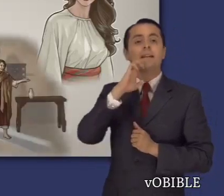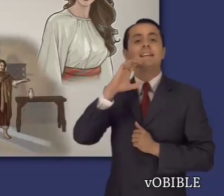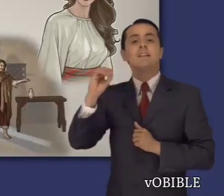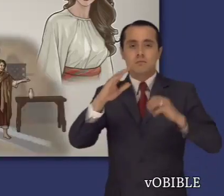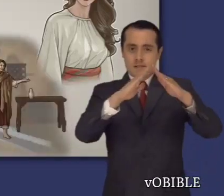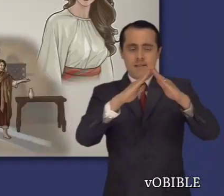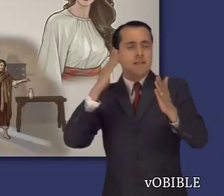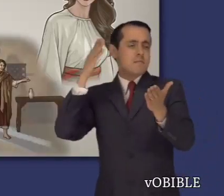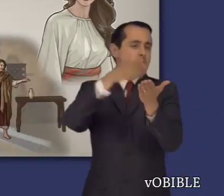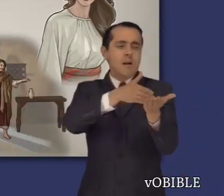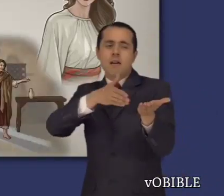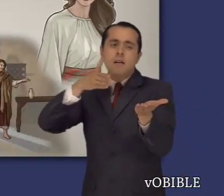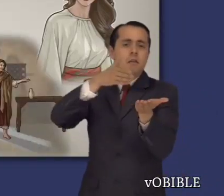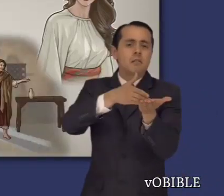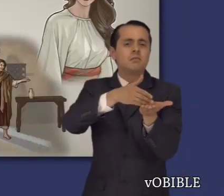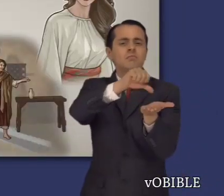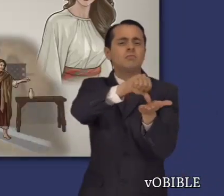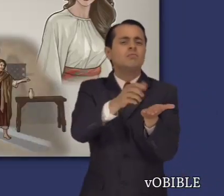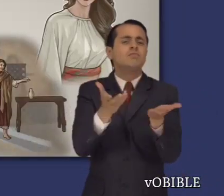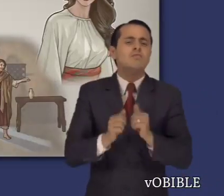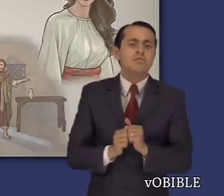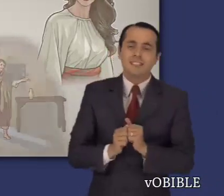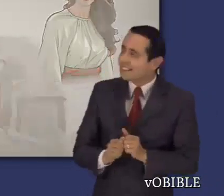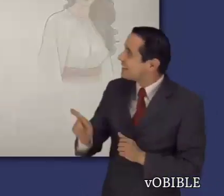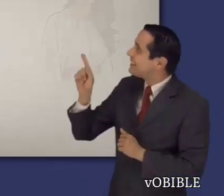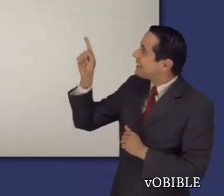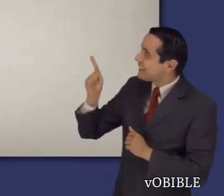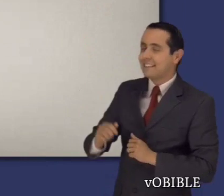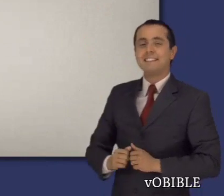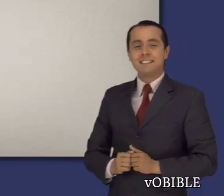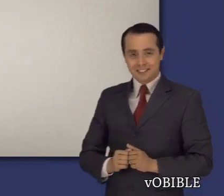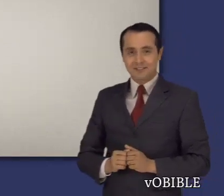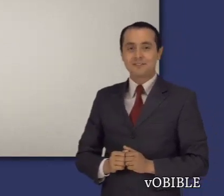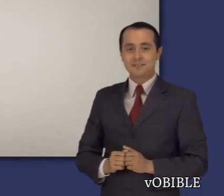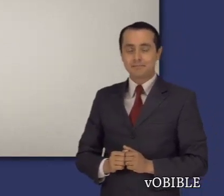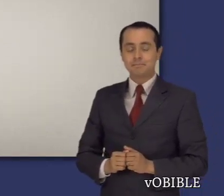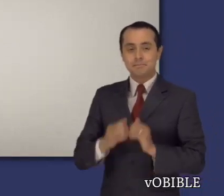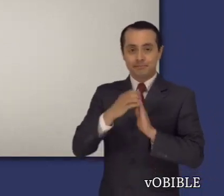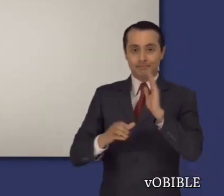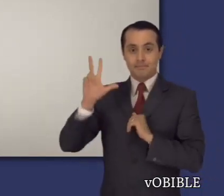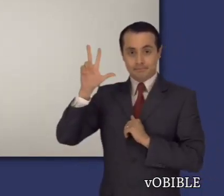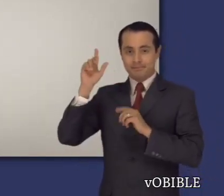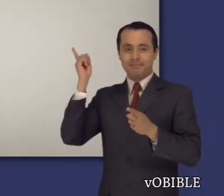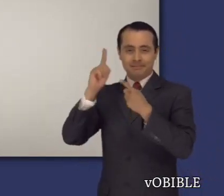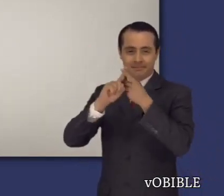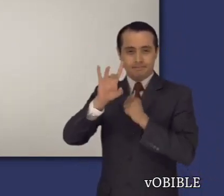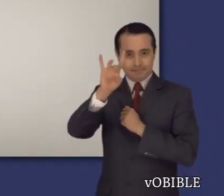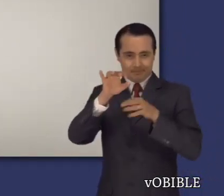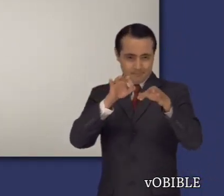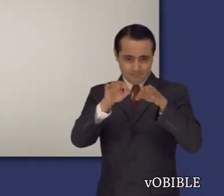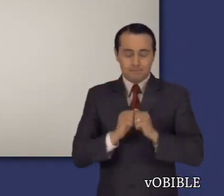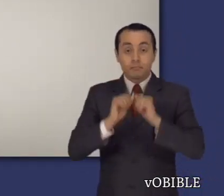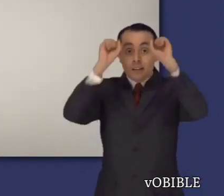y que allí solía alojarse el profeta Elías con una familia? En los capítulos tres a ocho, la historia se